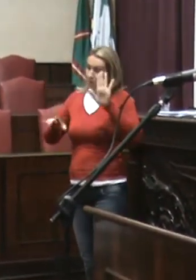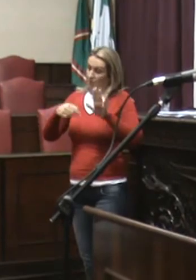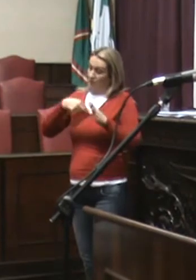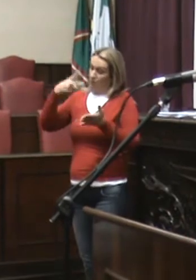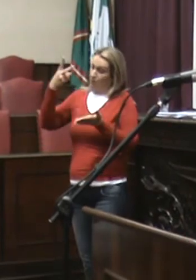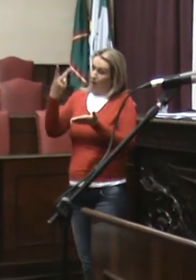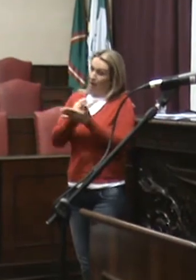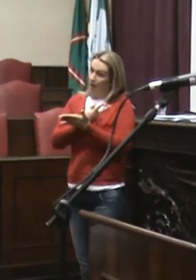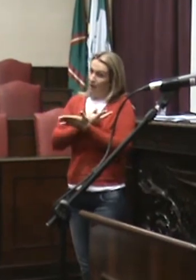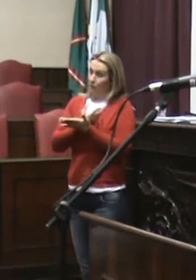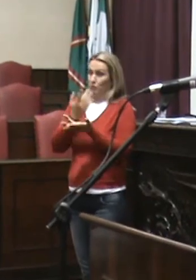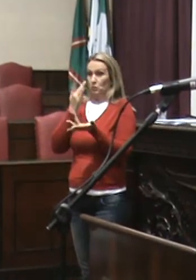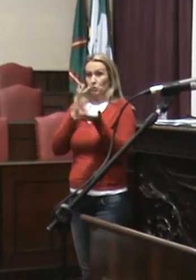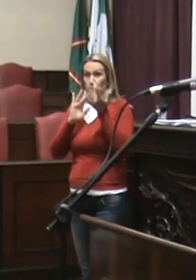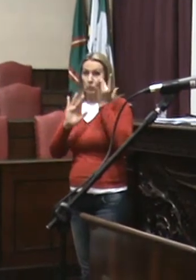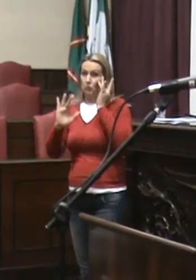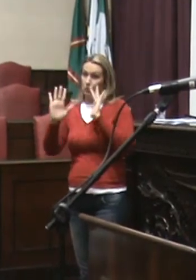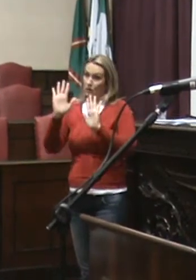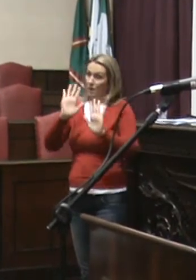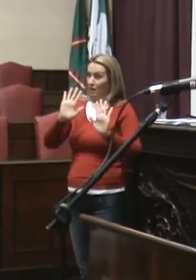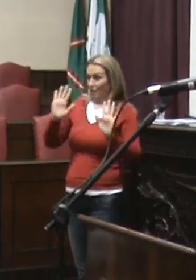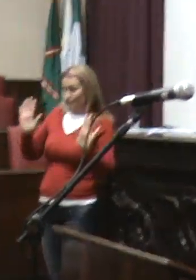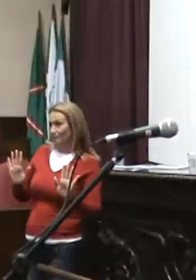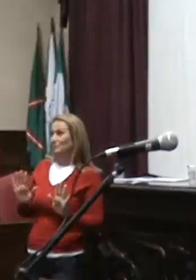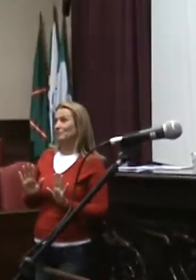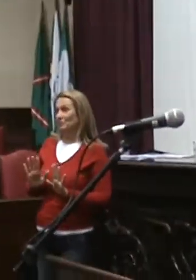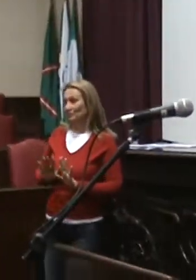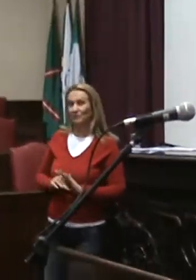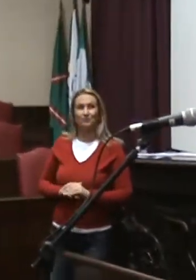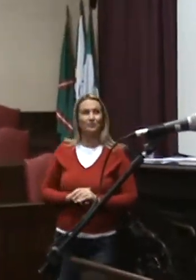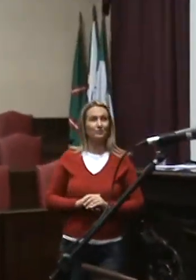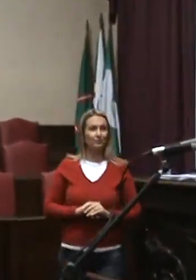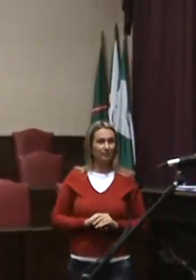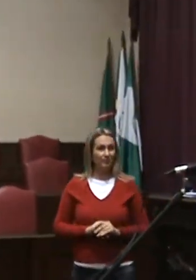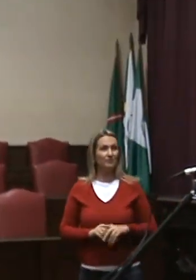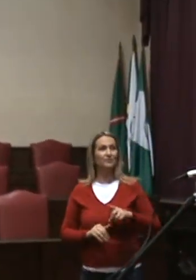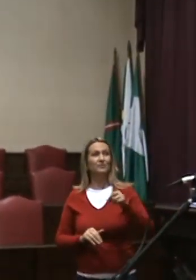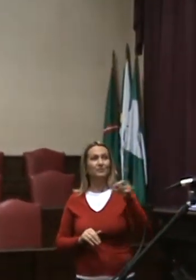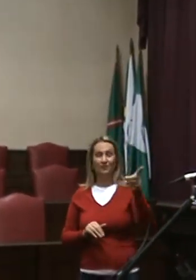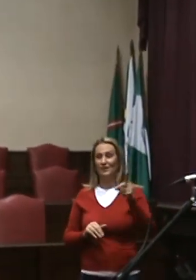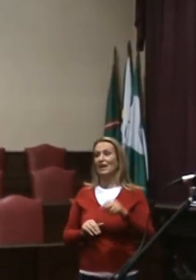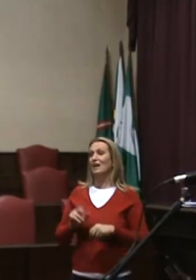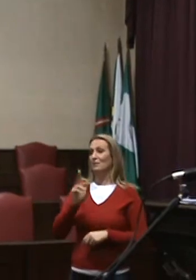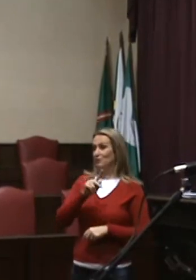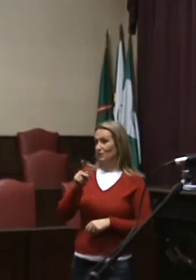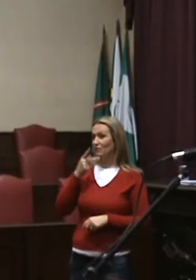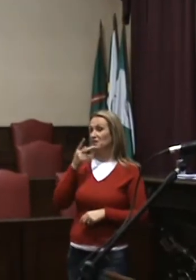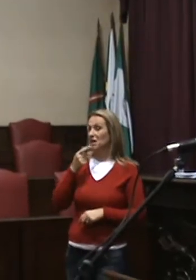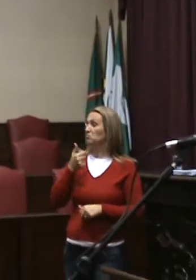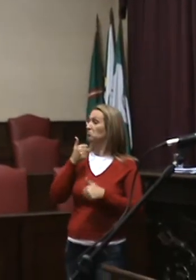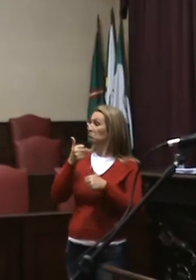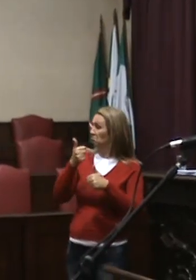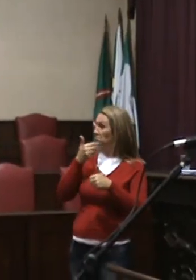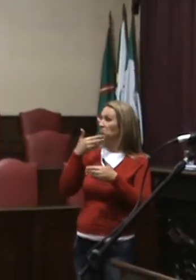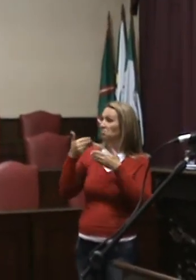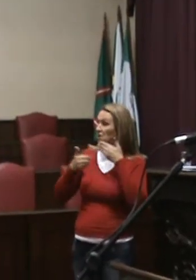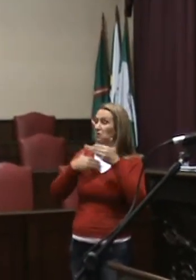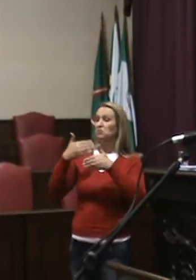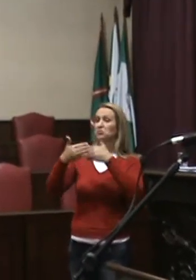opinião formalmente. Nós estamos tendo um bom resultado e estamos felizes com